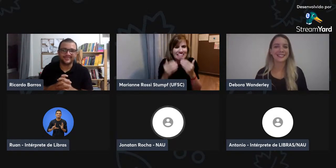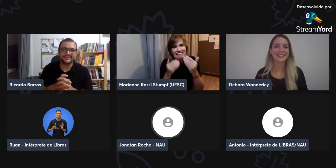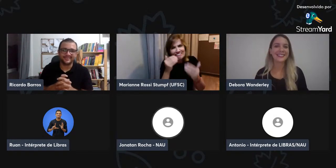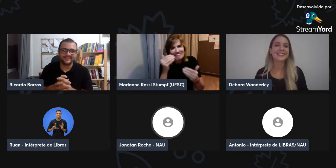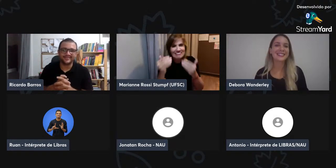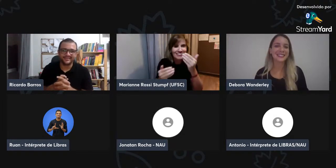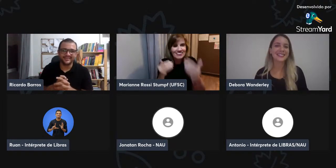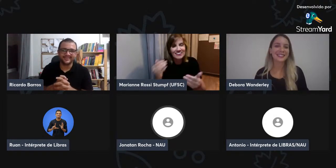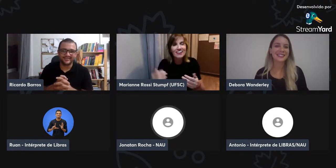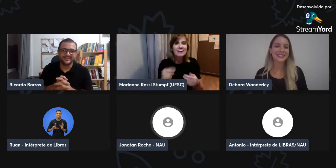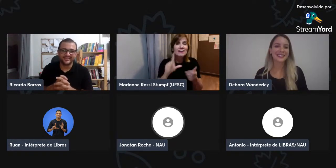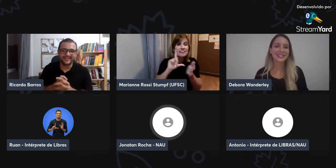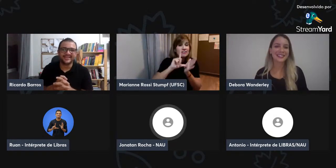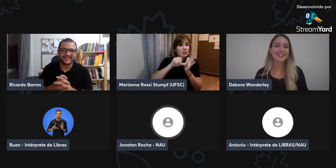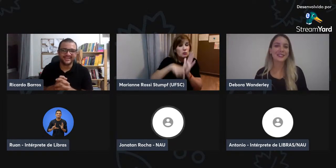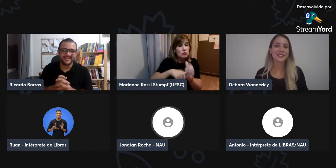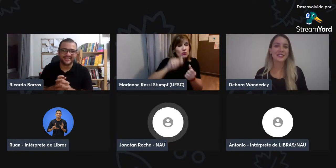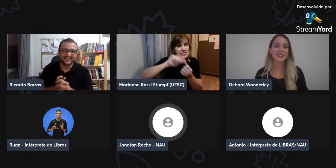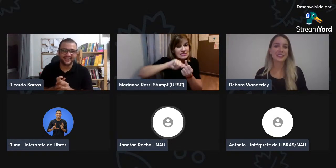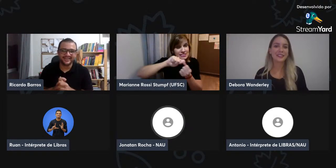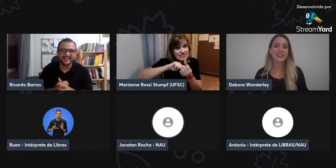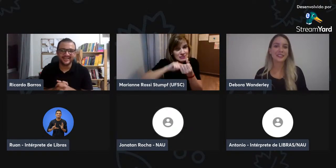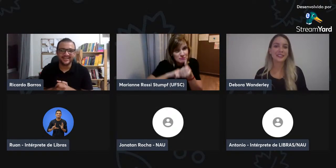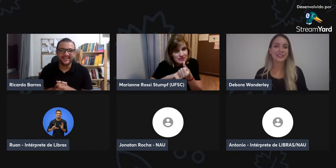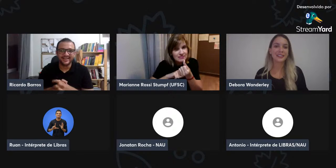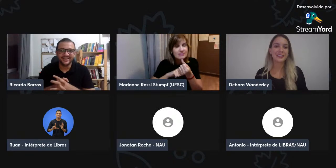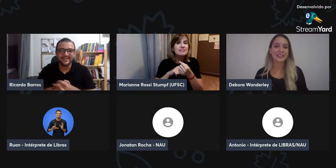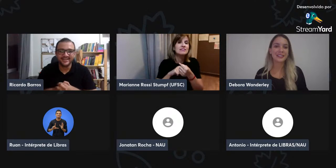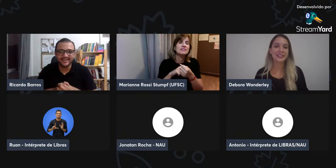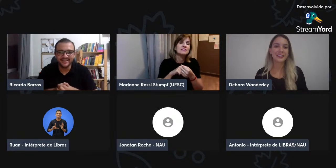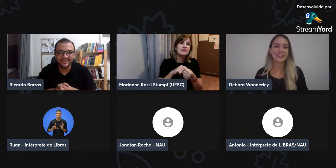Comecei a contextualizar aos poucos.